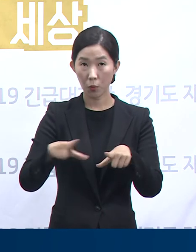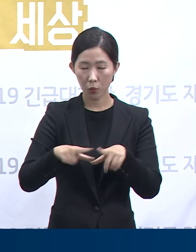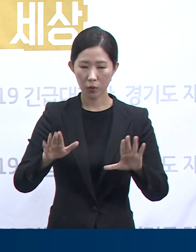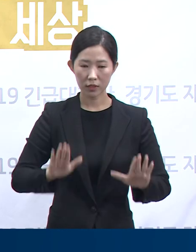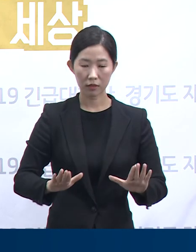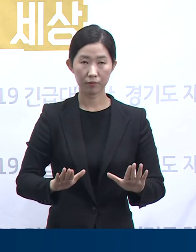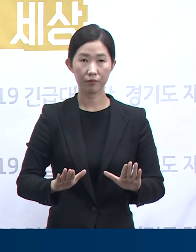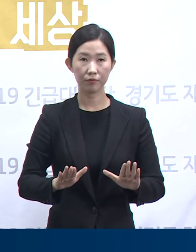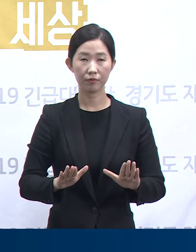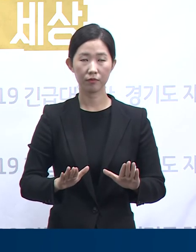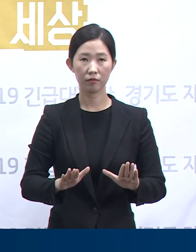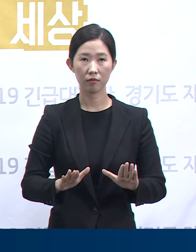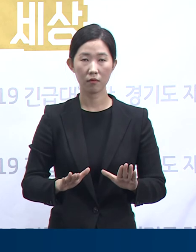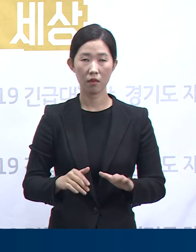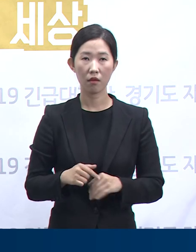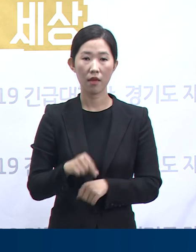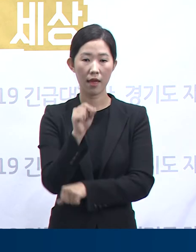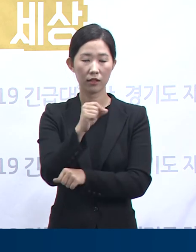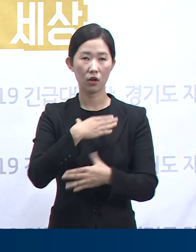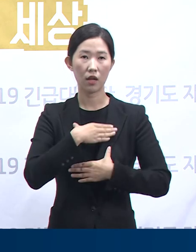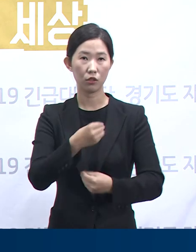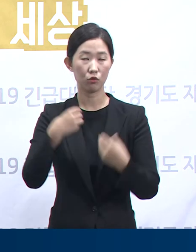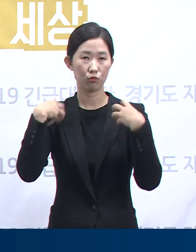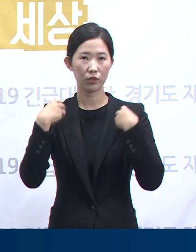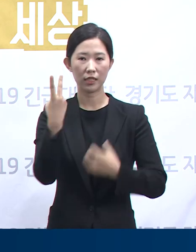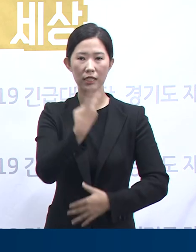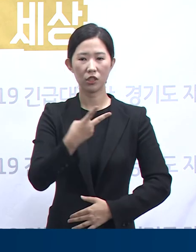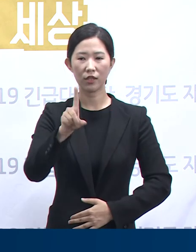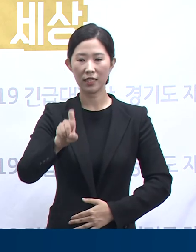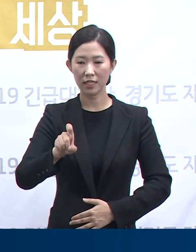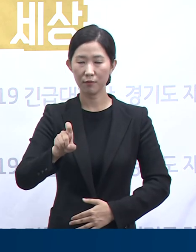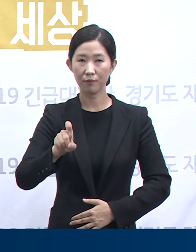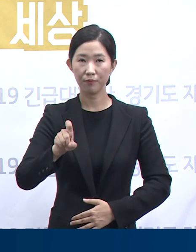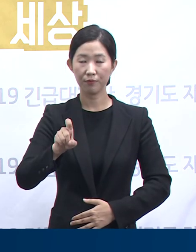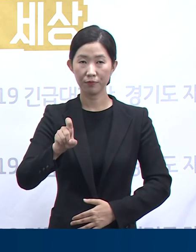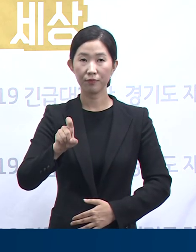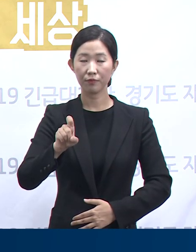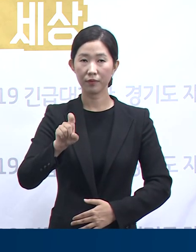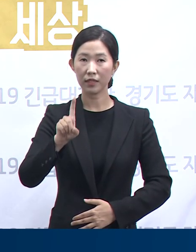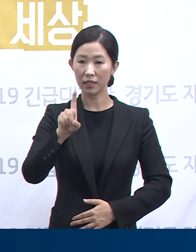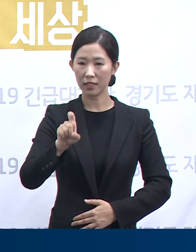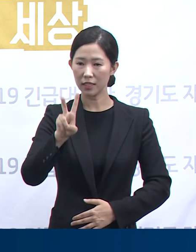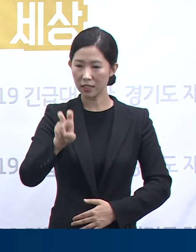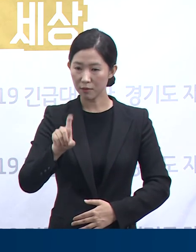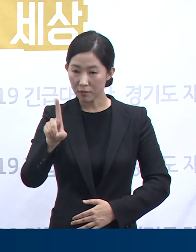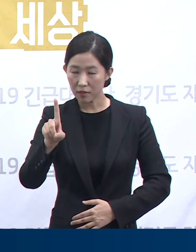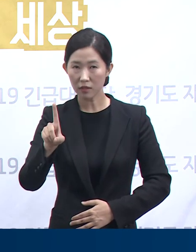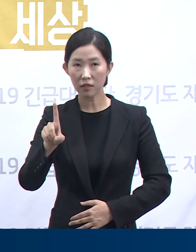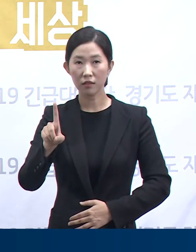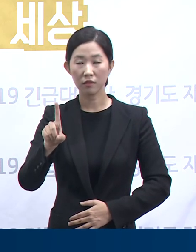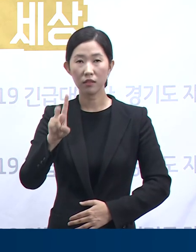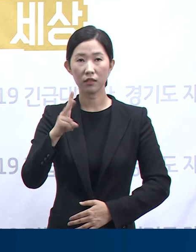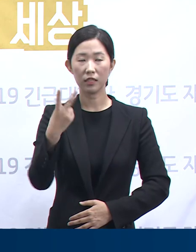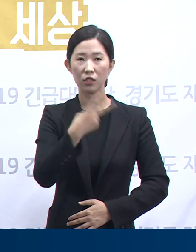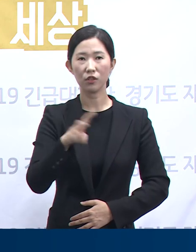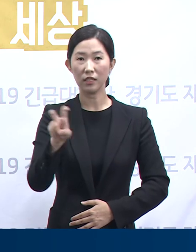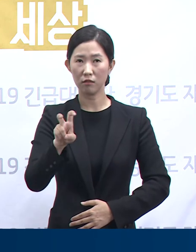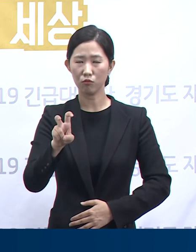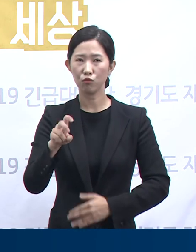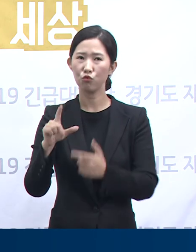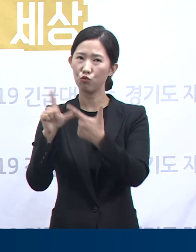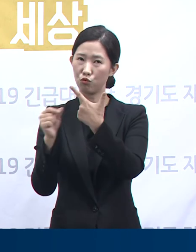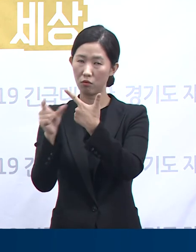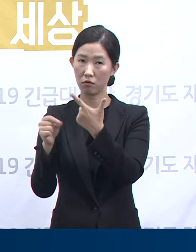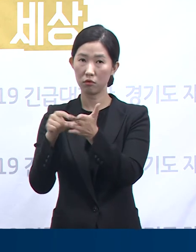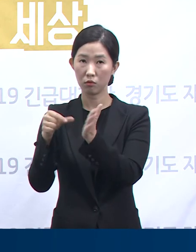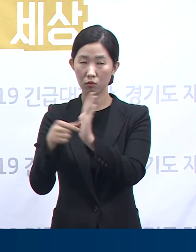행정안전부의 2021년 1월 주민등록 인구입니다. 따라서 그 4년여 사이에 인구가 늘어나고